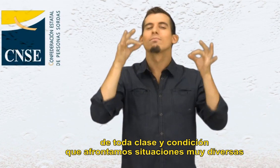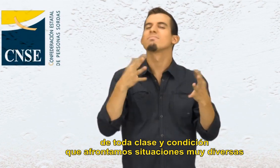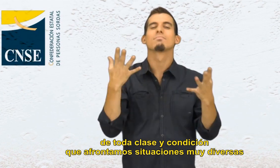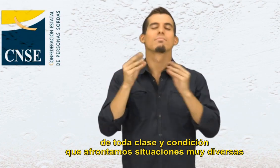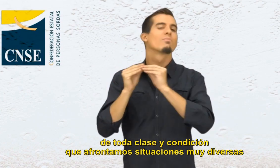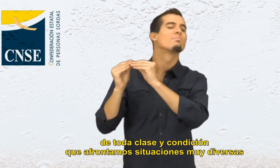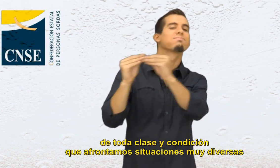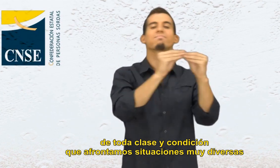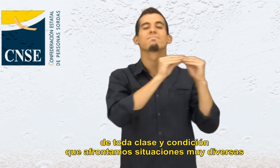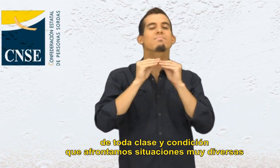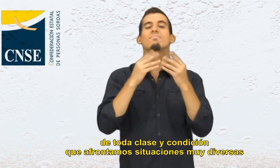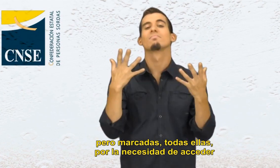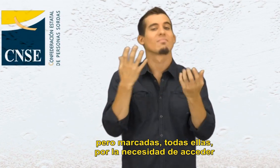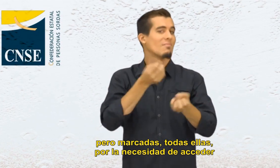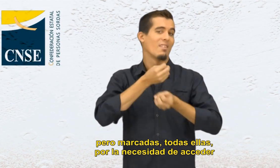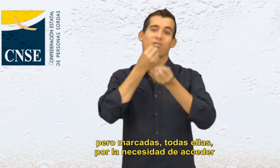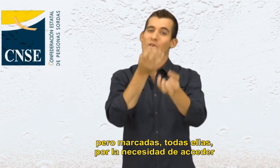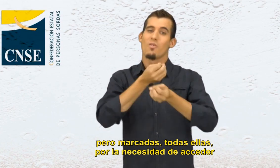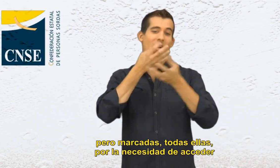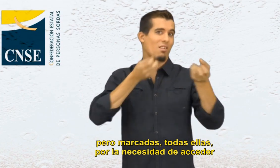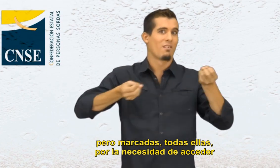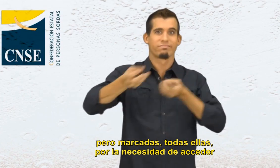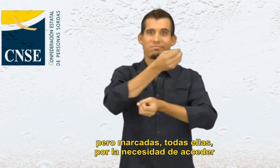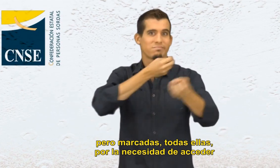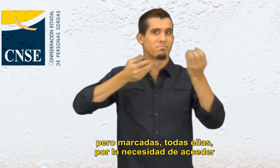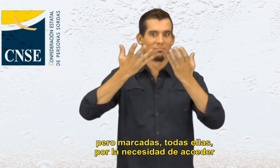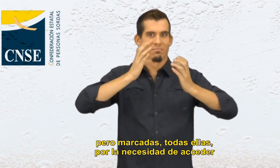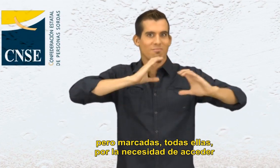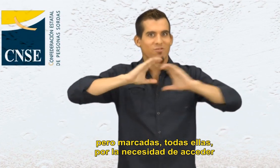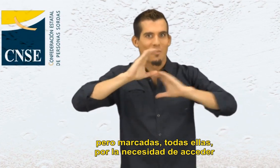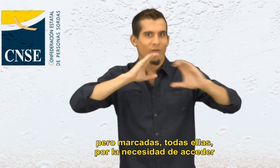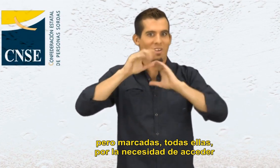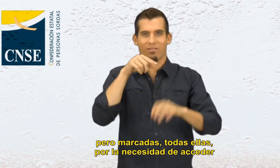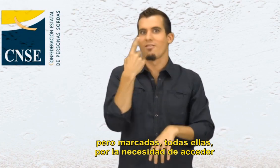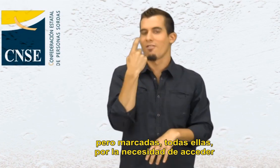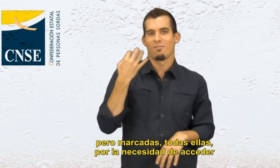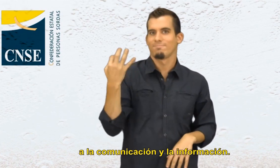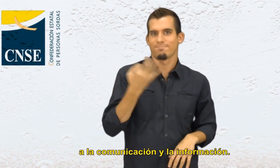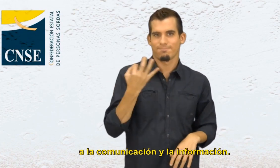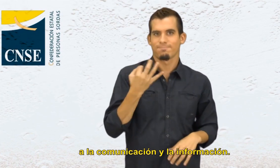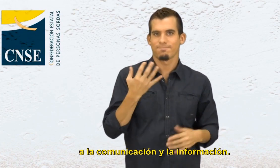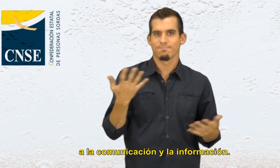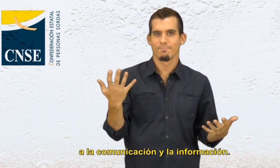situaciones muy diversas, pero marcadas todas ellas por la necesidad de acceder a la comunicación y la información.